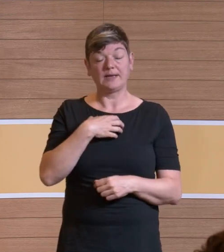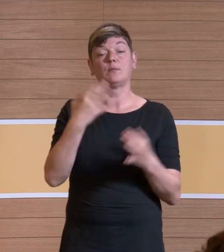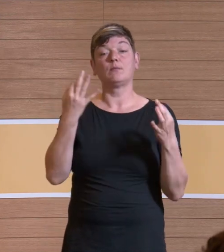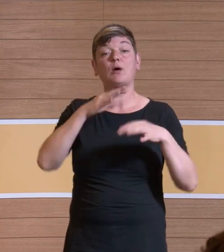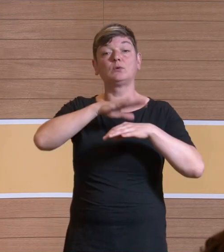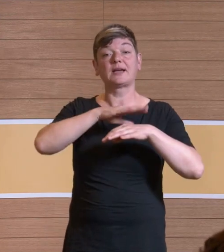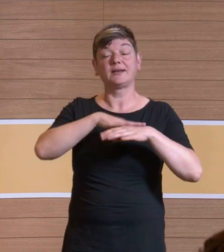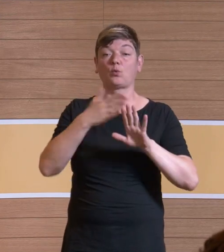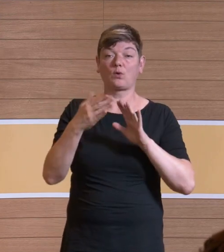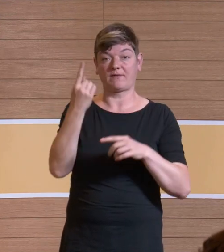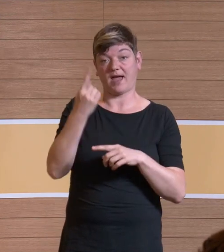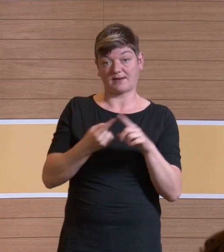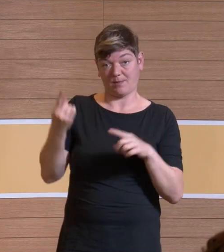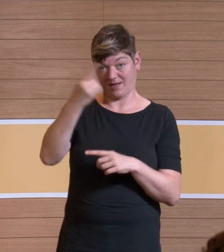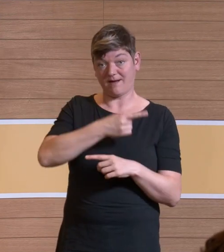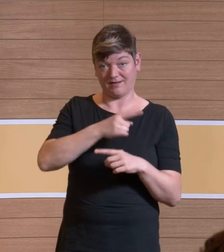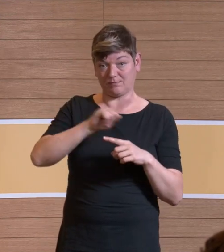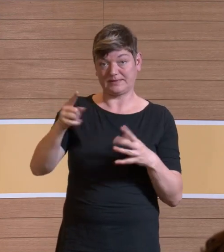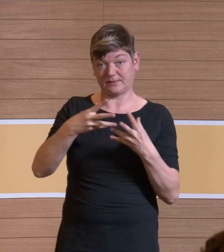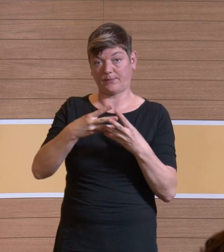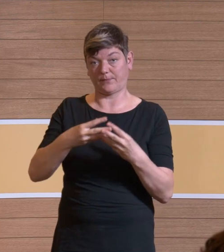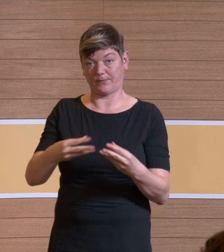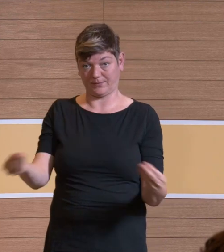Jahre. Damit Sie mal so Zeitverständnis kriegen.